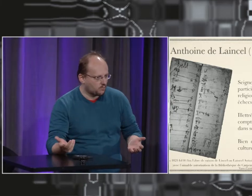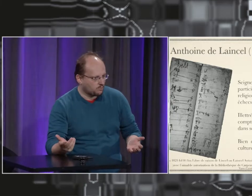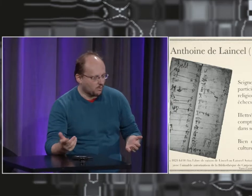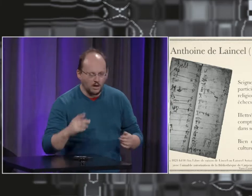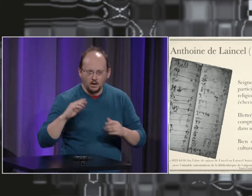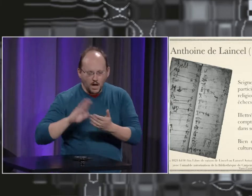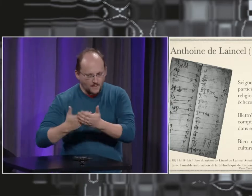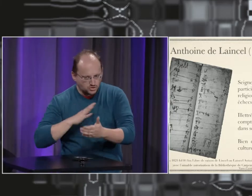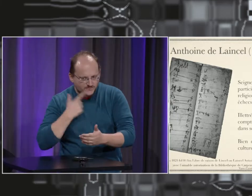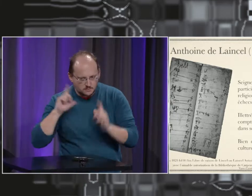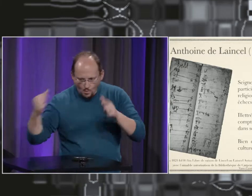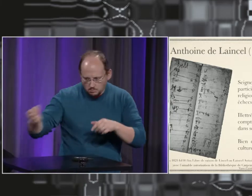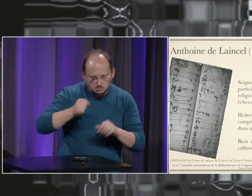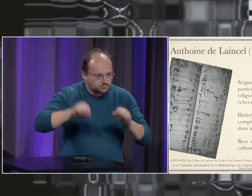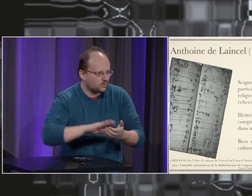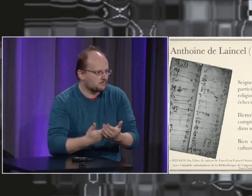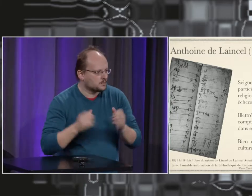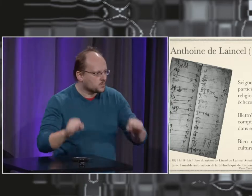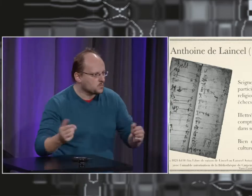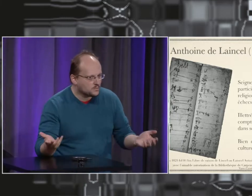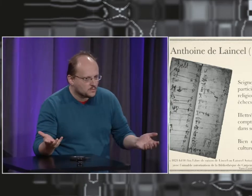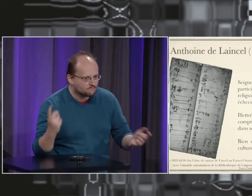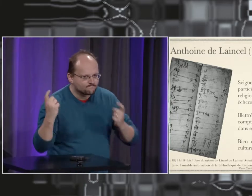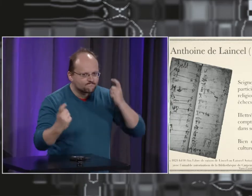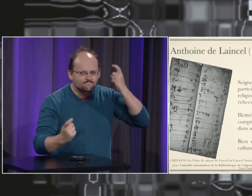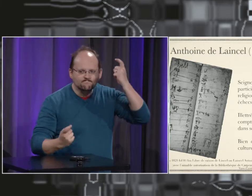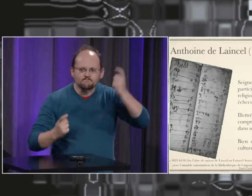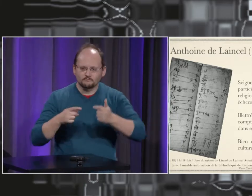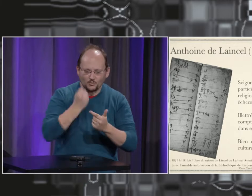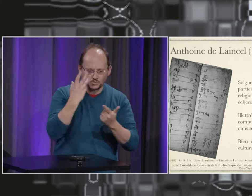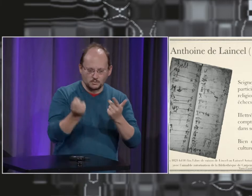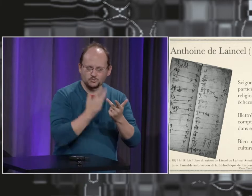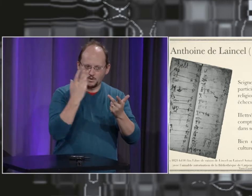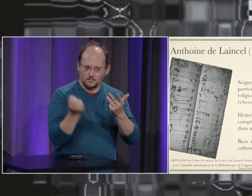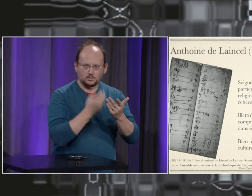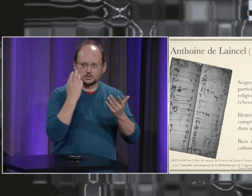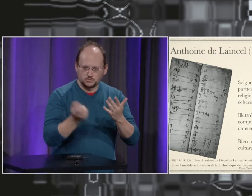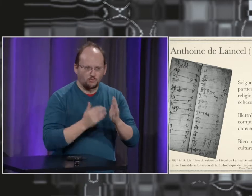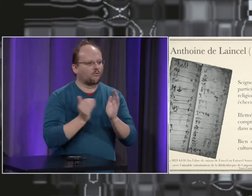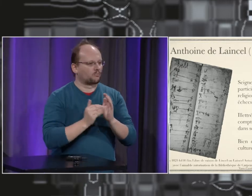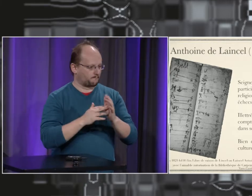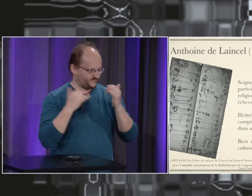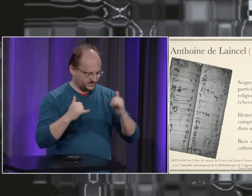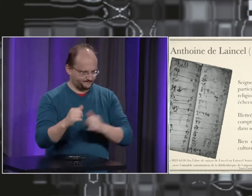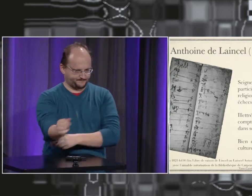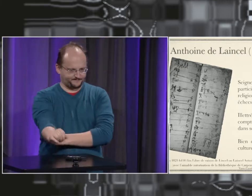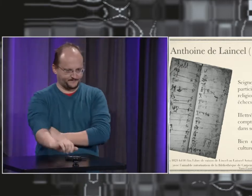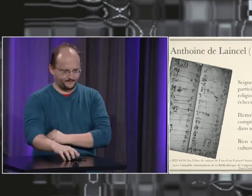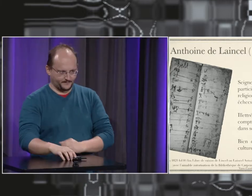y avoir d'autres personnes sourdes également qui étaient éduquées de la même manière, qui vivaient comme les autres